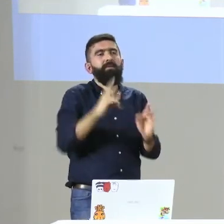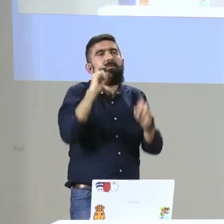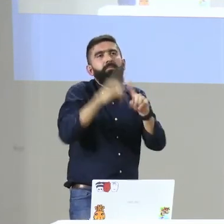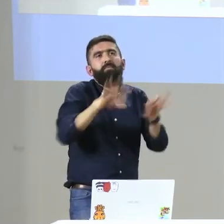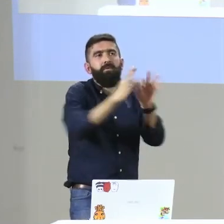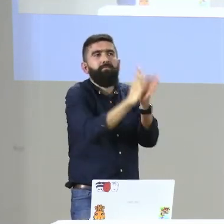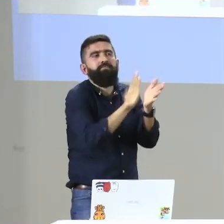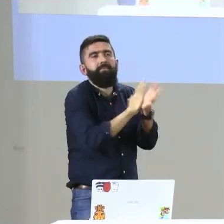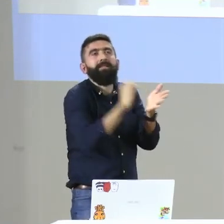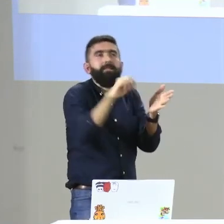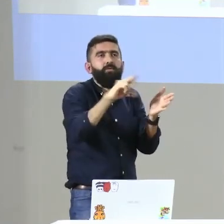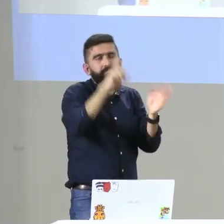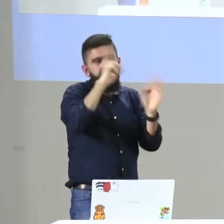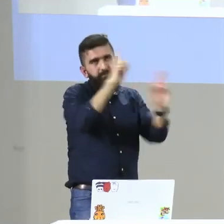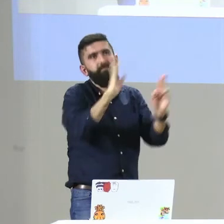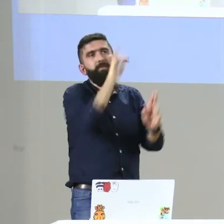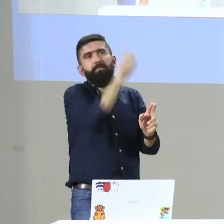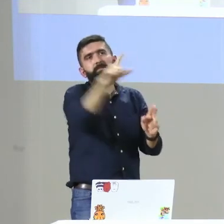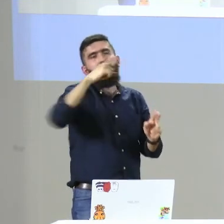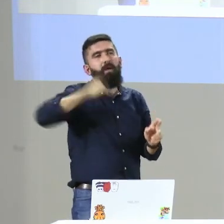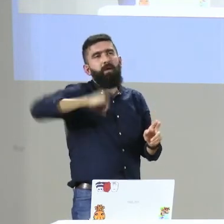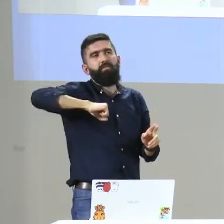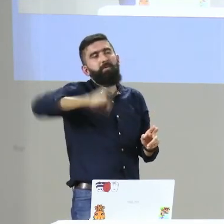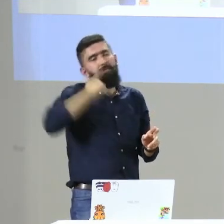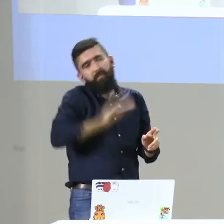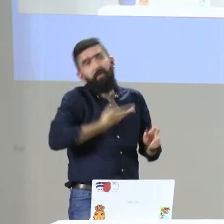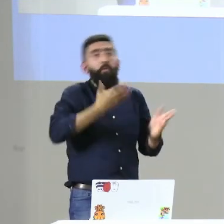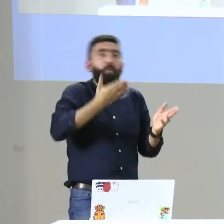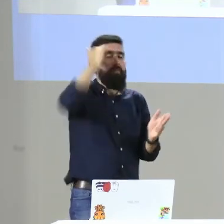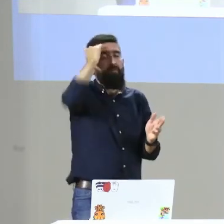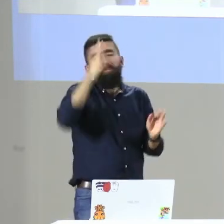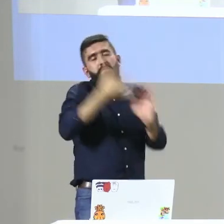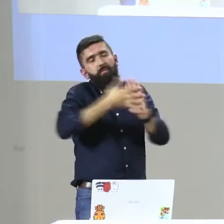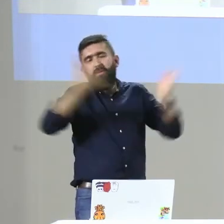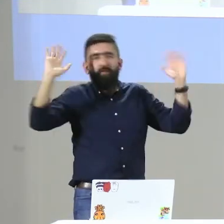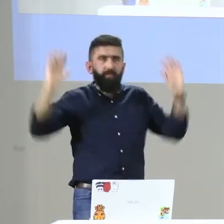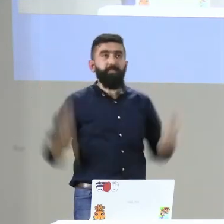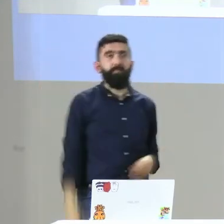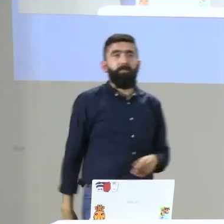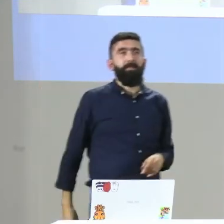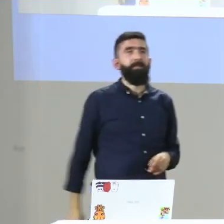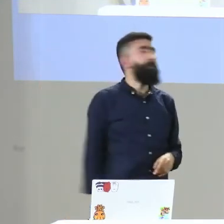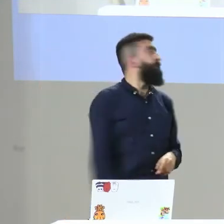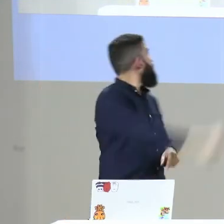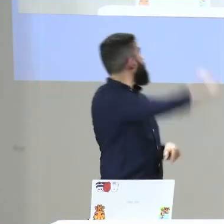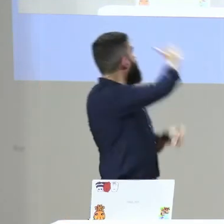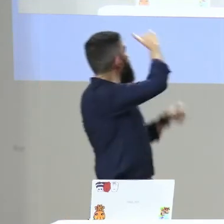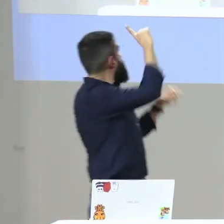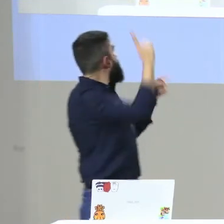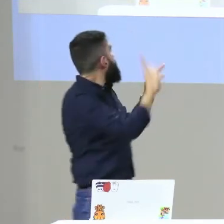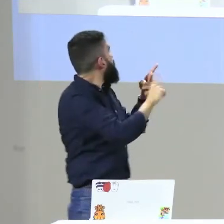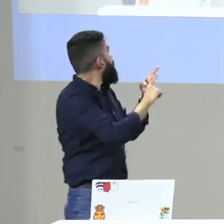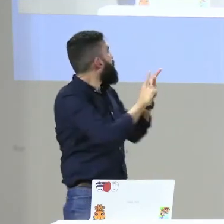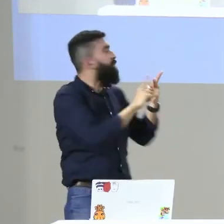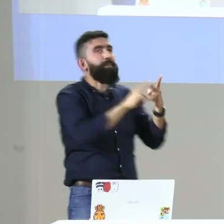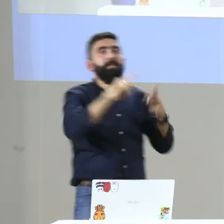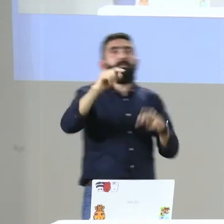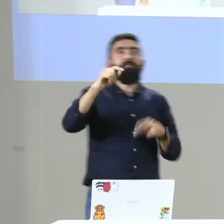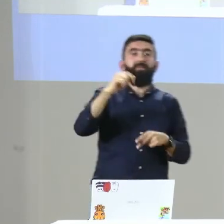padres, para que nos den el autorizado de los niños que nos puedan dar esa información porque pues está bajo el mando de sus padres por representación legal.